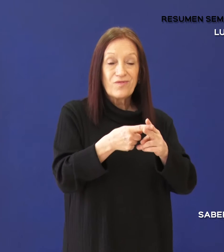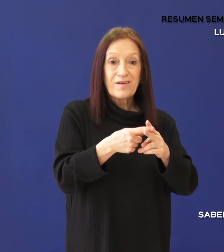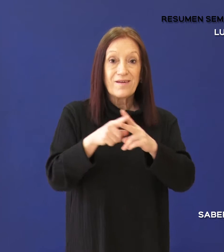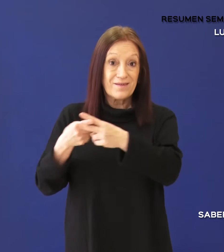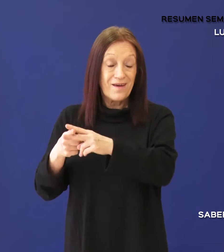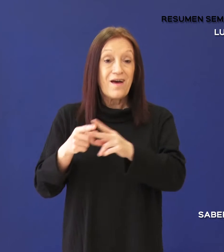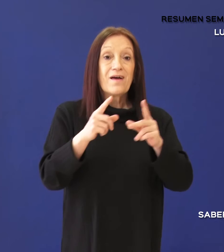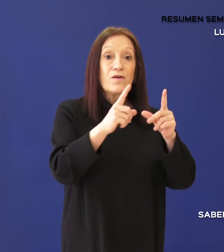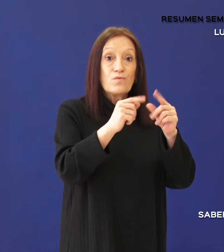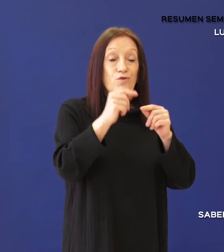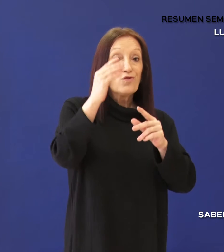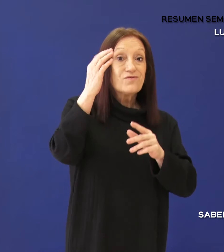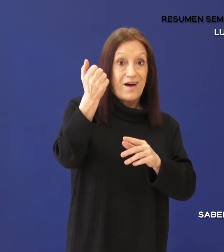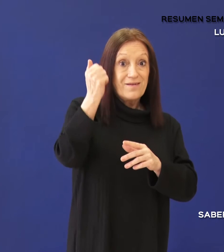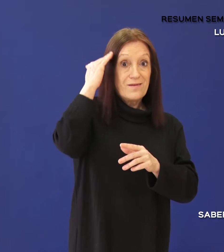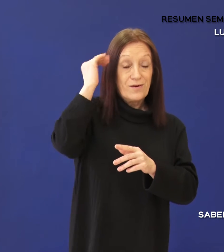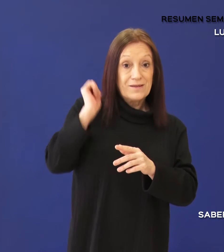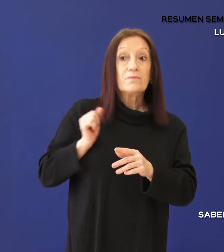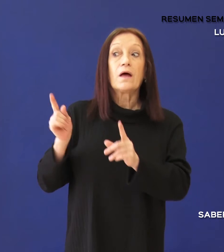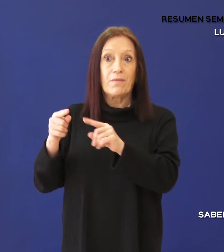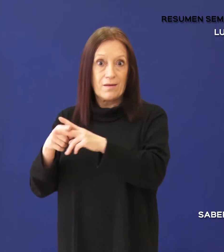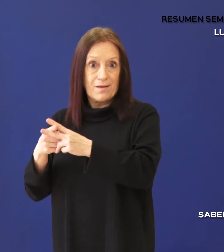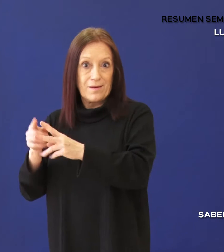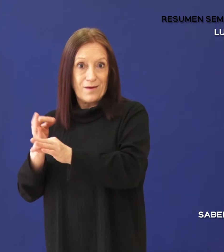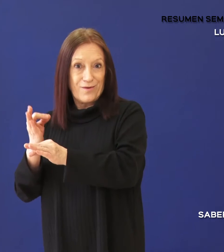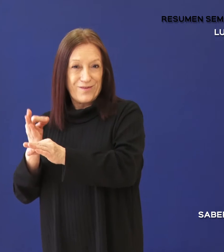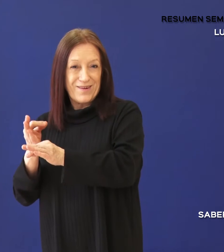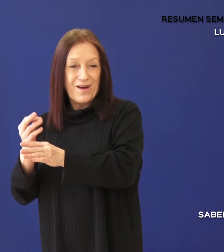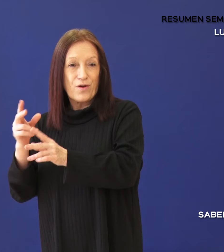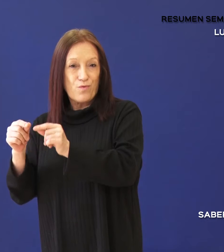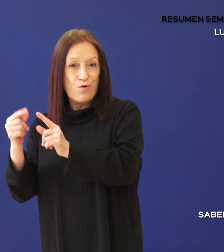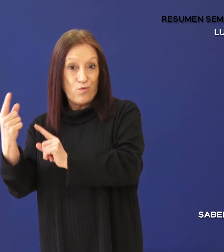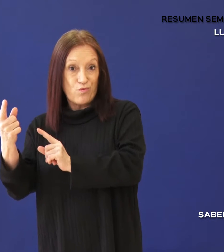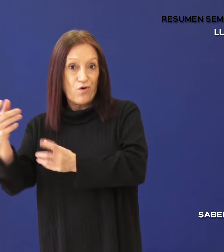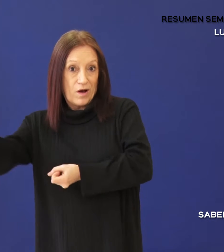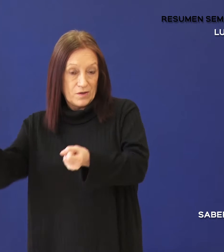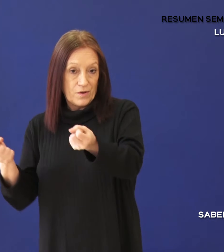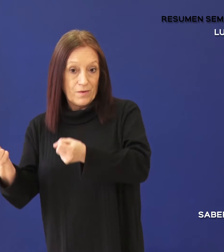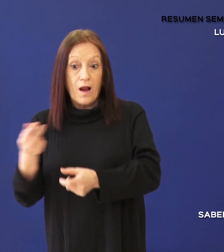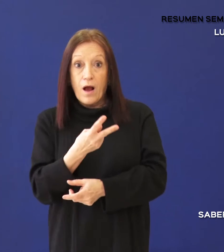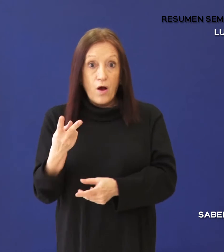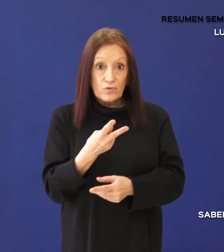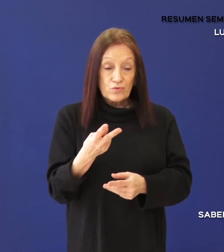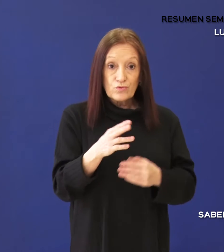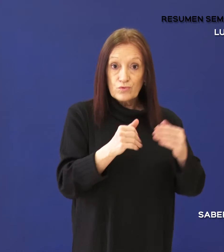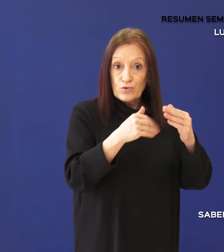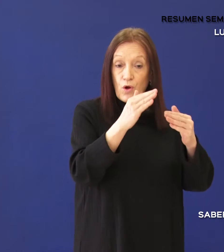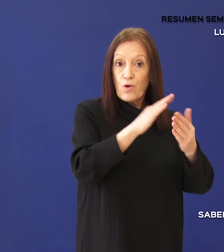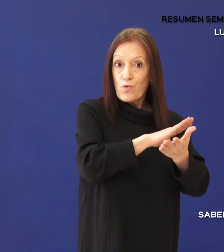6 de Río Gallegos y Número 1 en Caleta Olivia. La construcción de la primera etapa del nuevo edificio